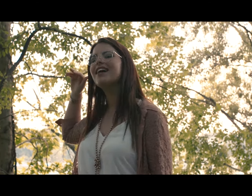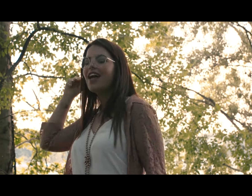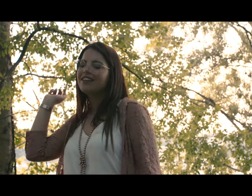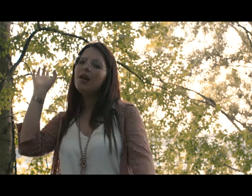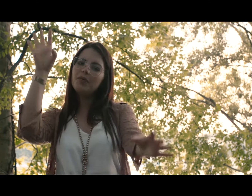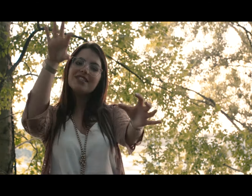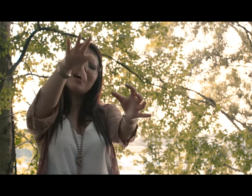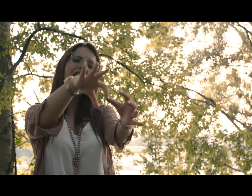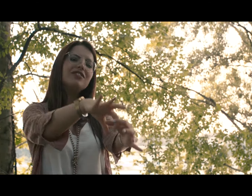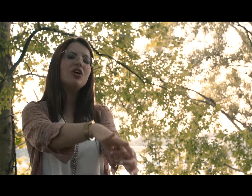del passato